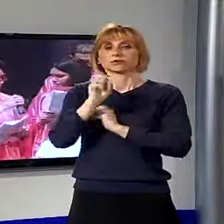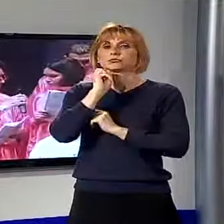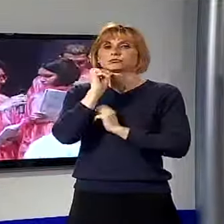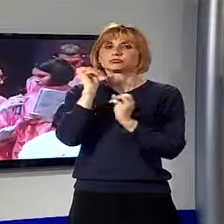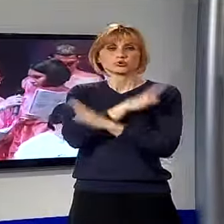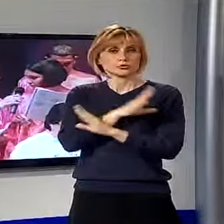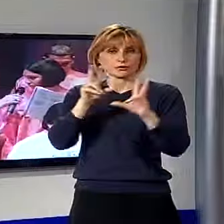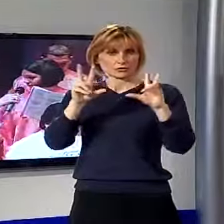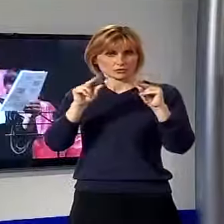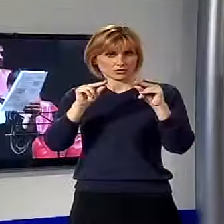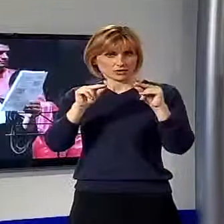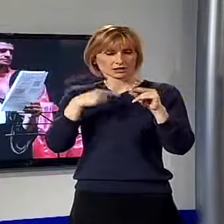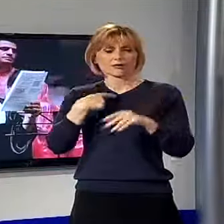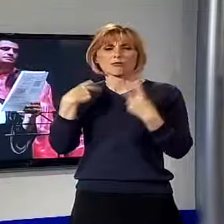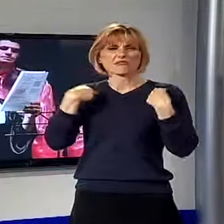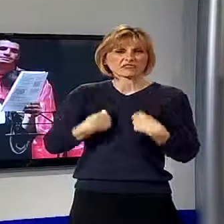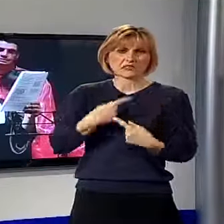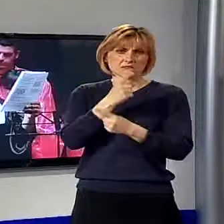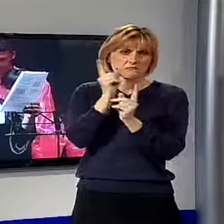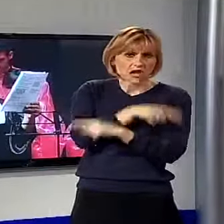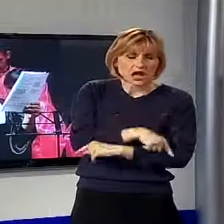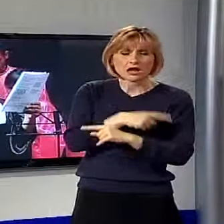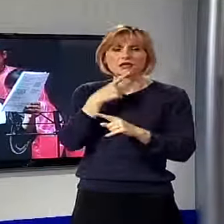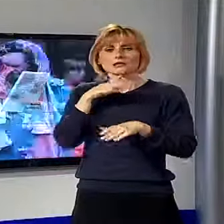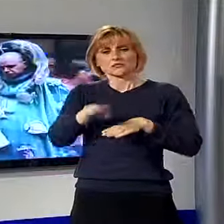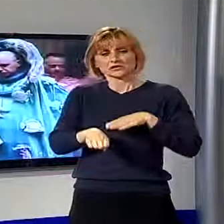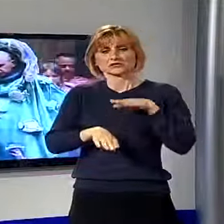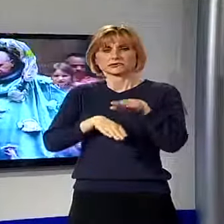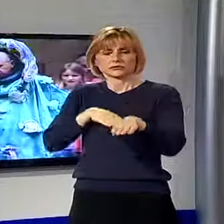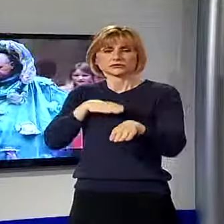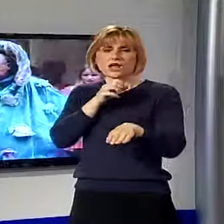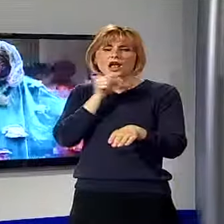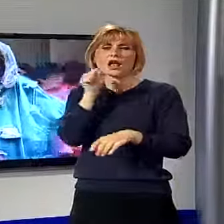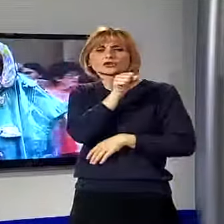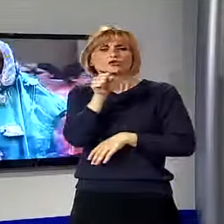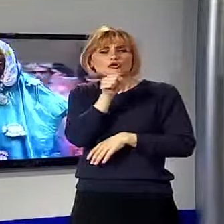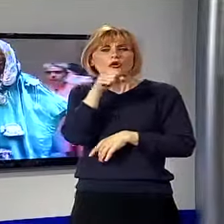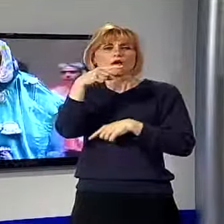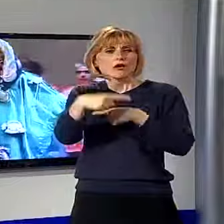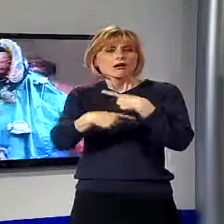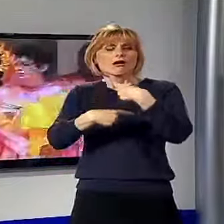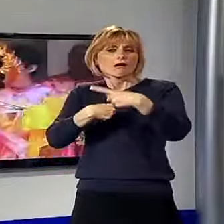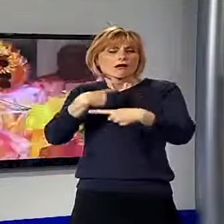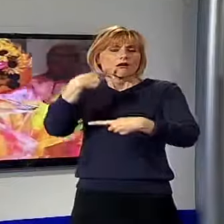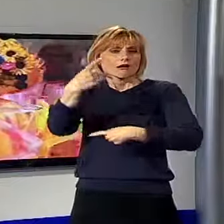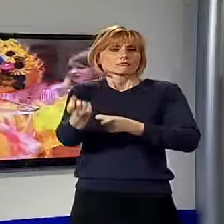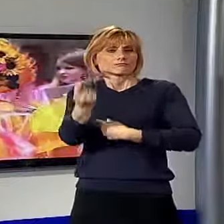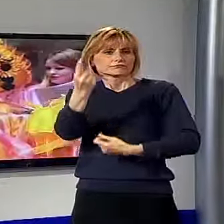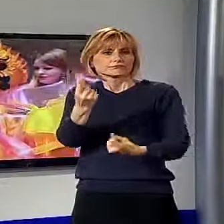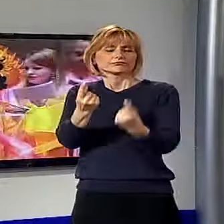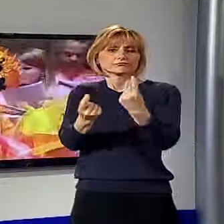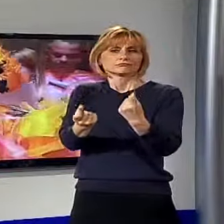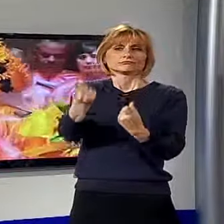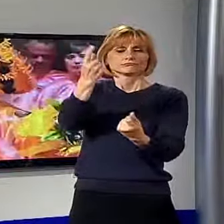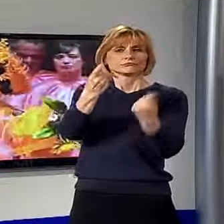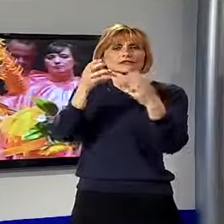dai lati negativi che l'esistenza ci propone, passo dopo passo, canzone dopo canzone, i ragazzi hanno scoperto e illustrato